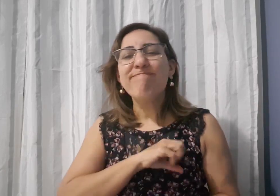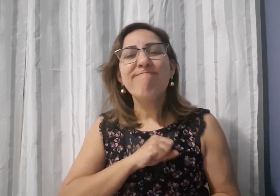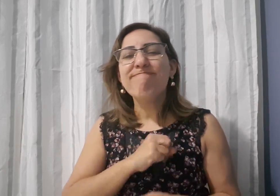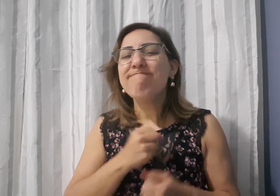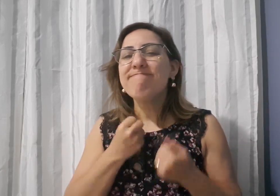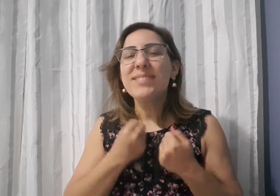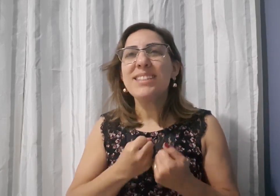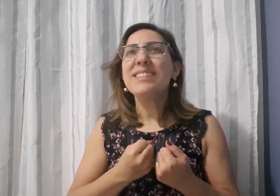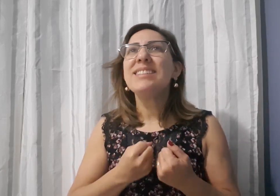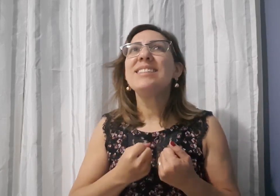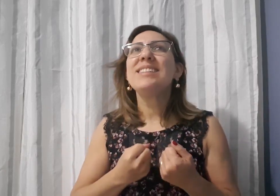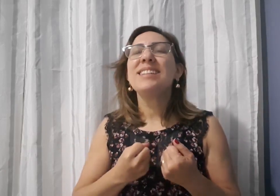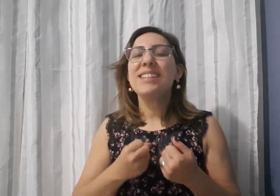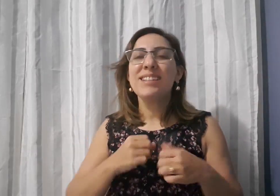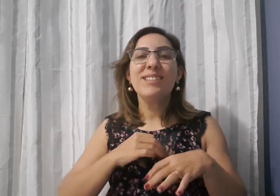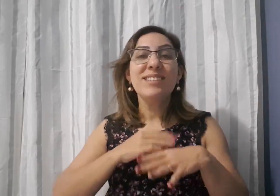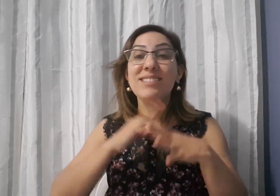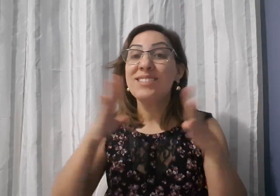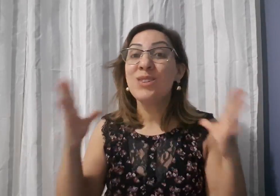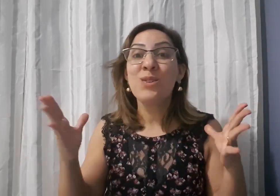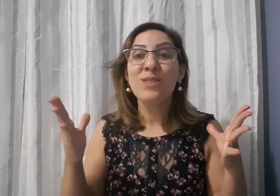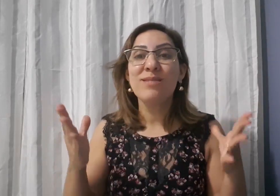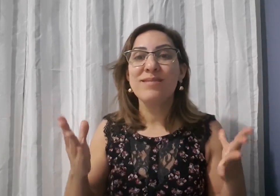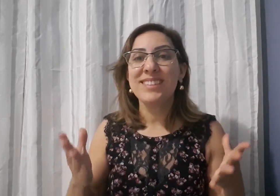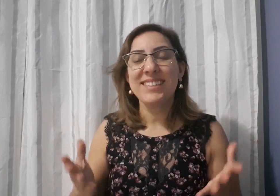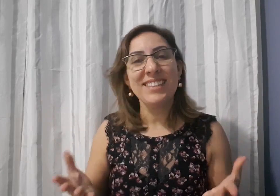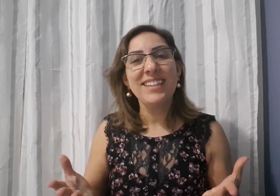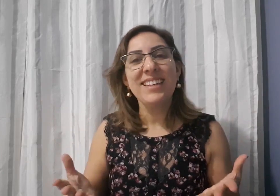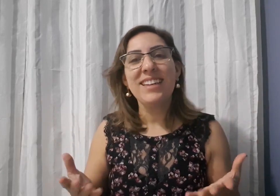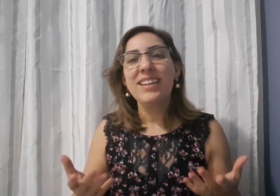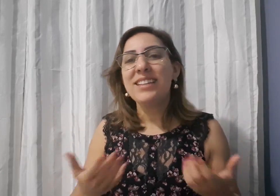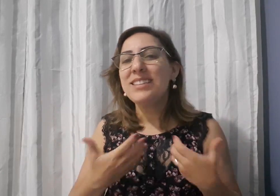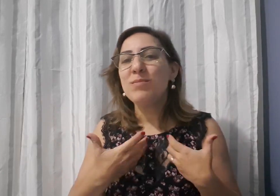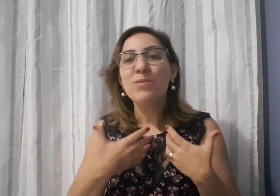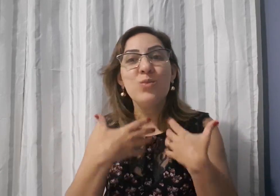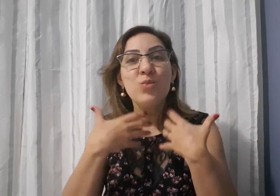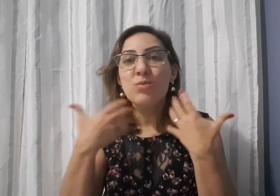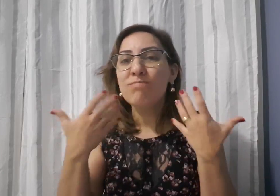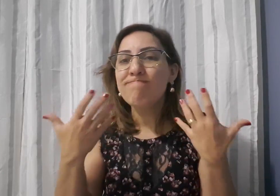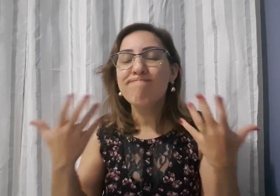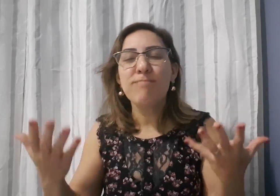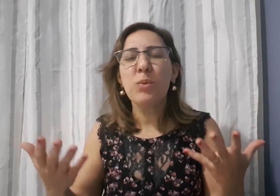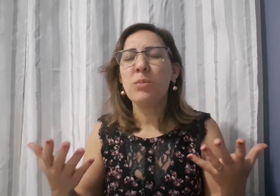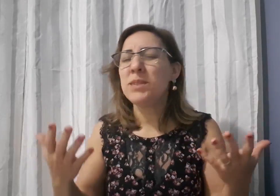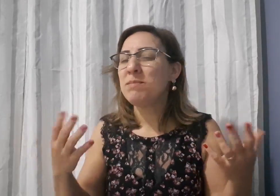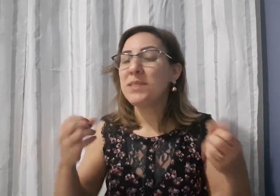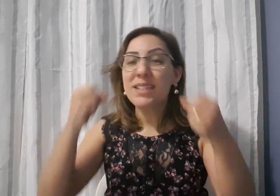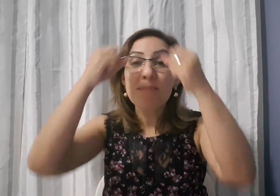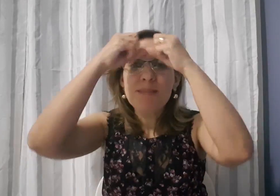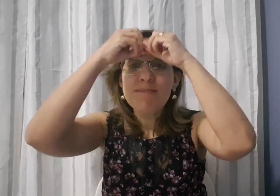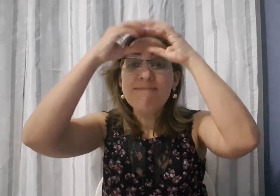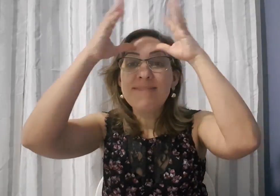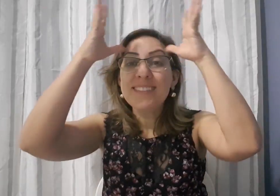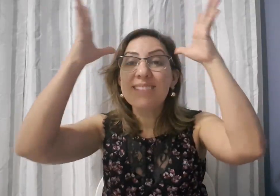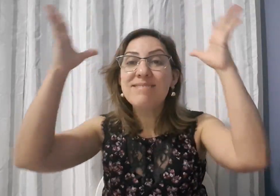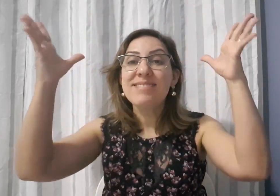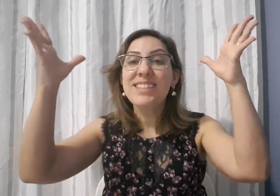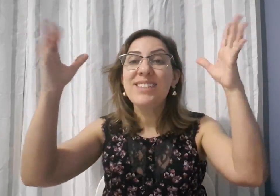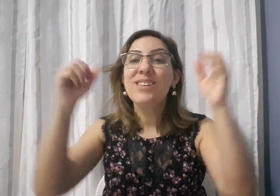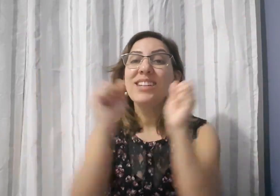consegui, eu me sinto livre para me comunicar com os surdos A minha mente se abriu para novas possibilidades Eu